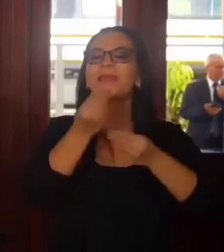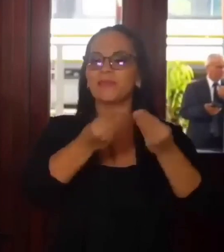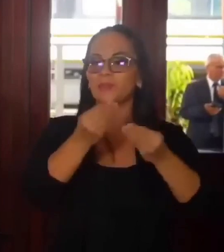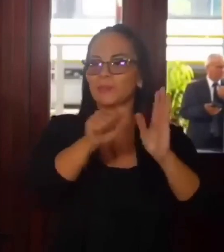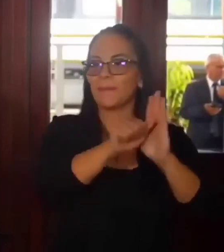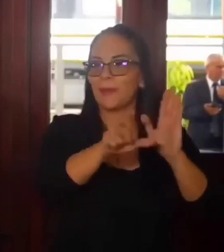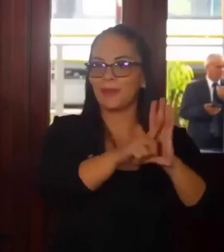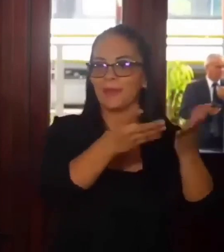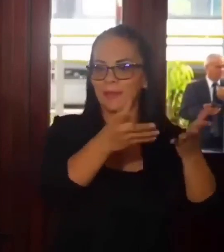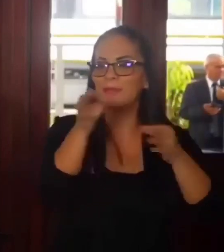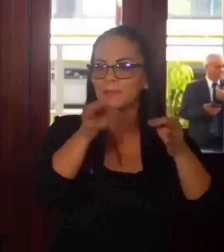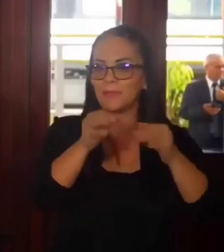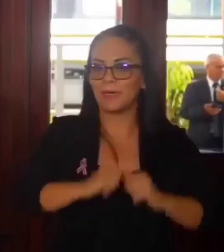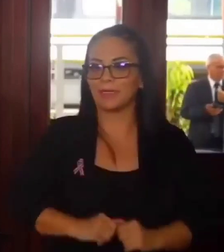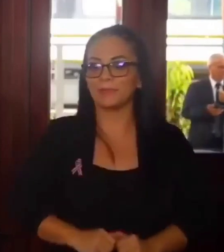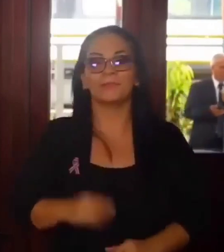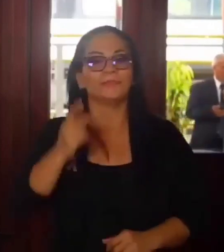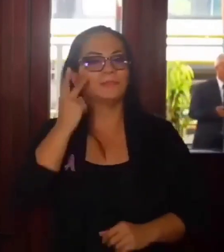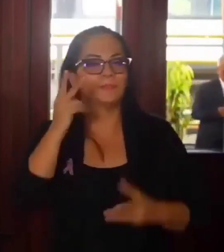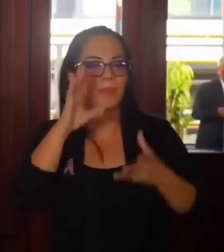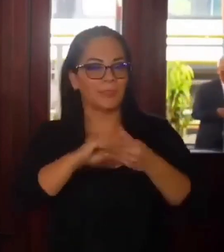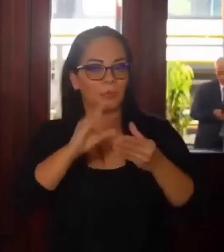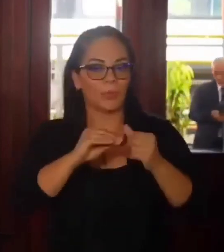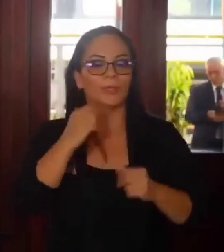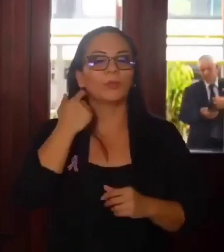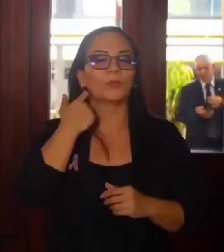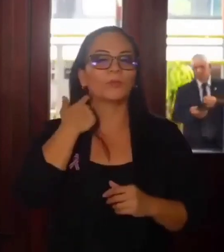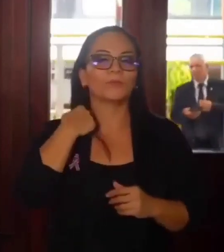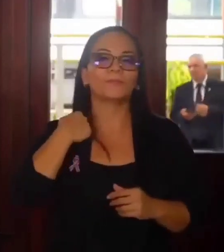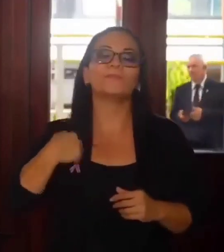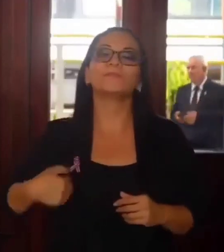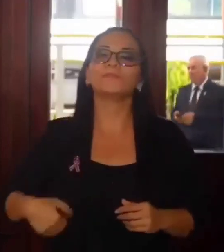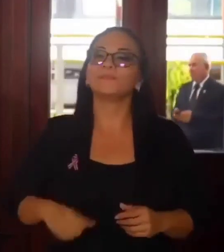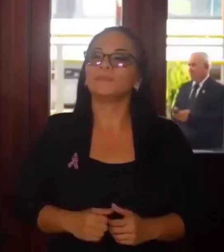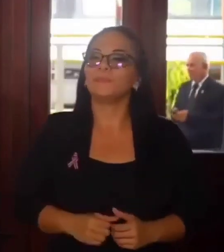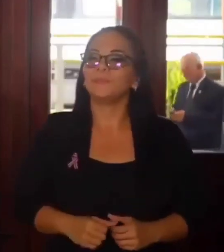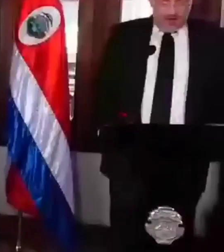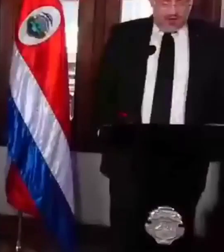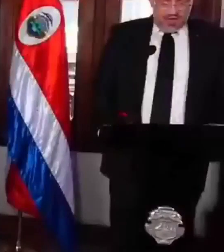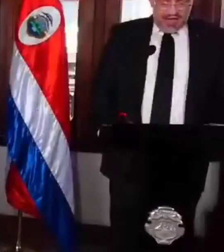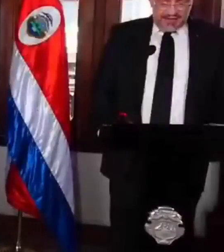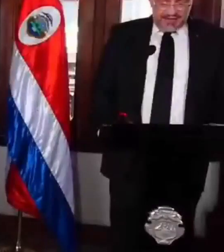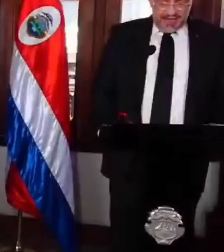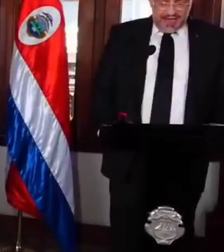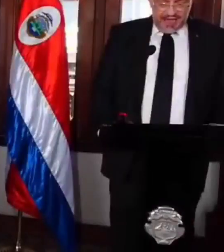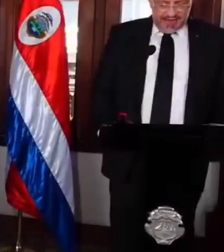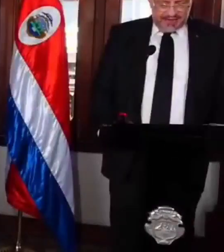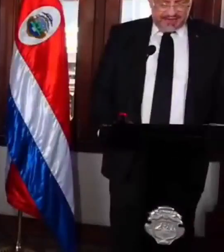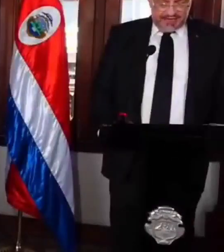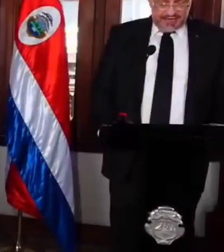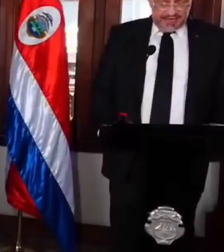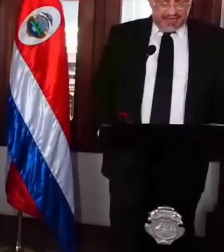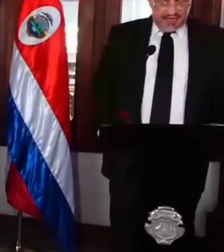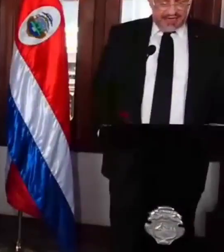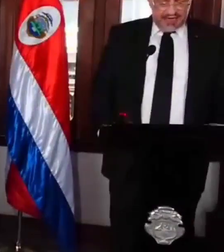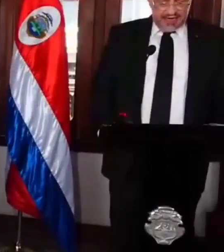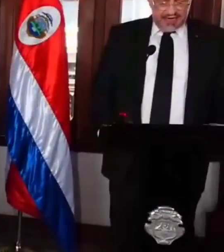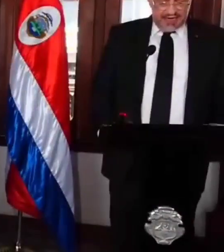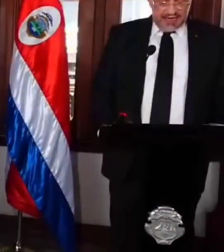Resulta que lo que hace esta